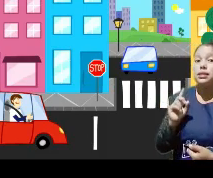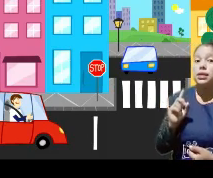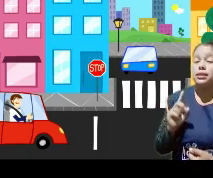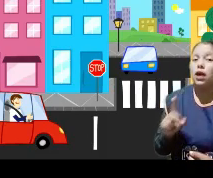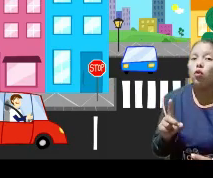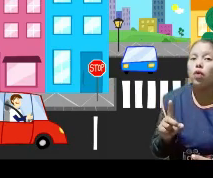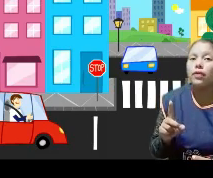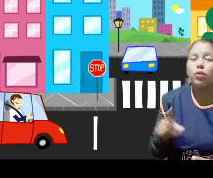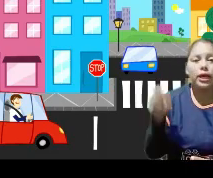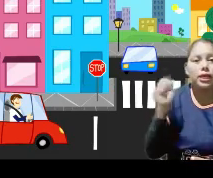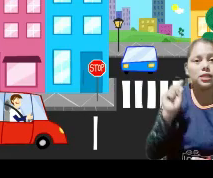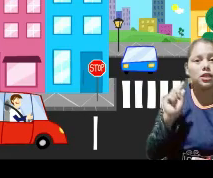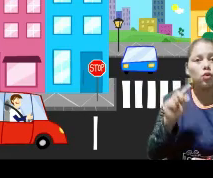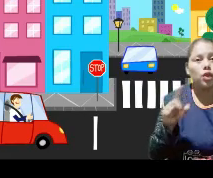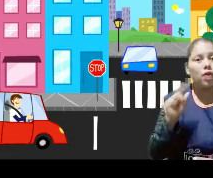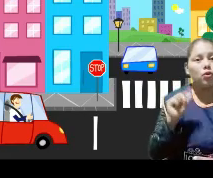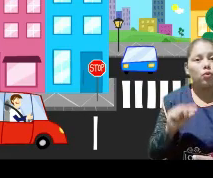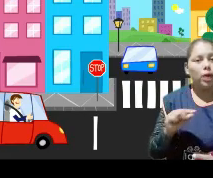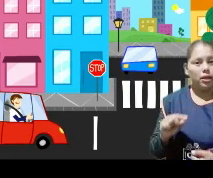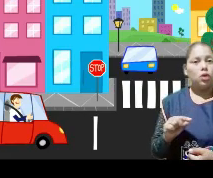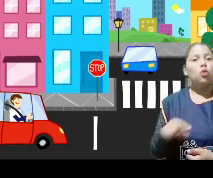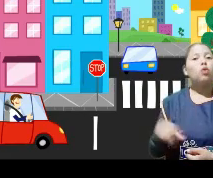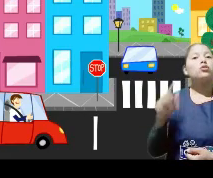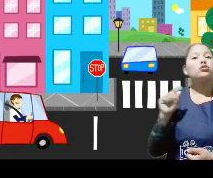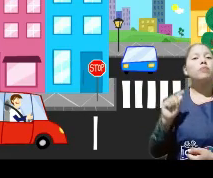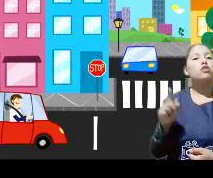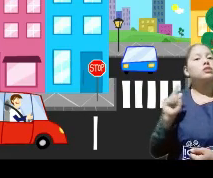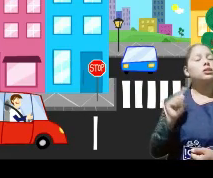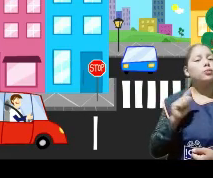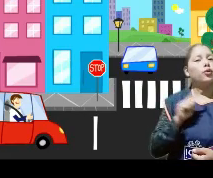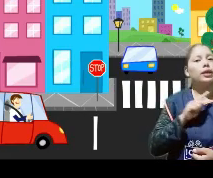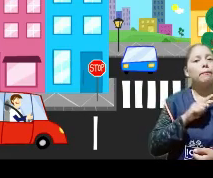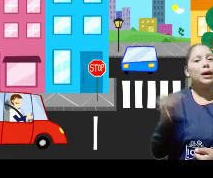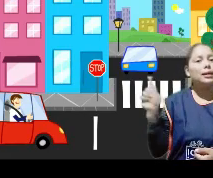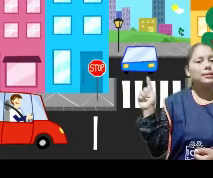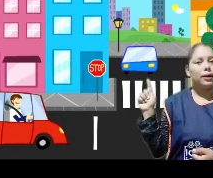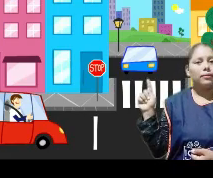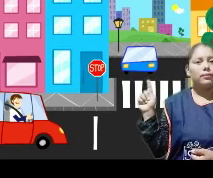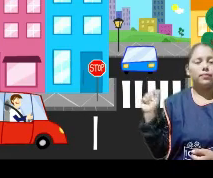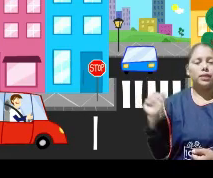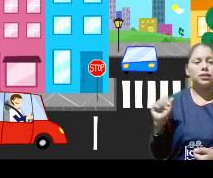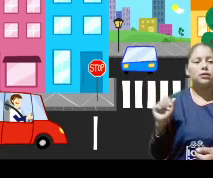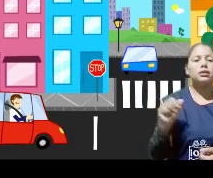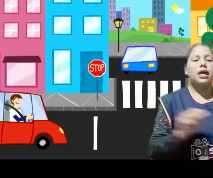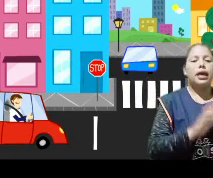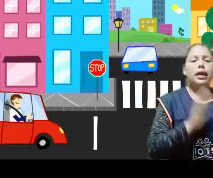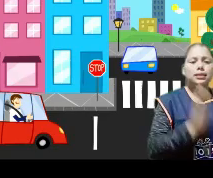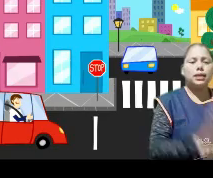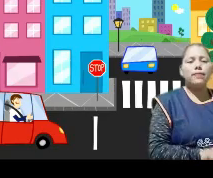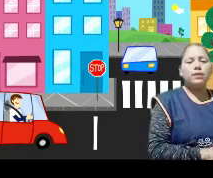Si están jugando, hay que tener cuidado igual con los medios de transporte que pasan. ¿Sí, chicos?